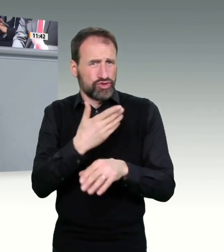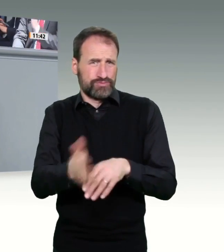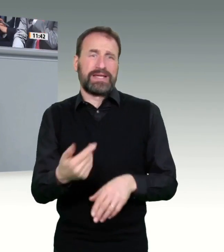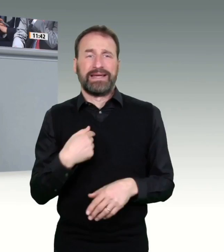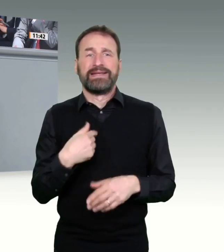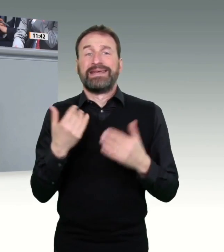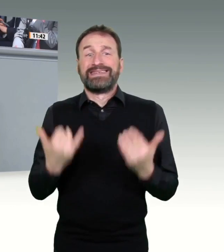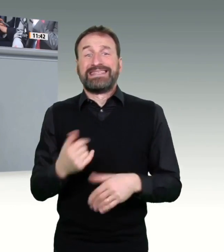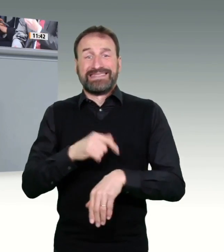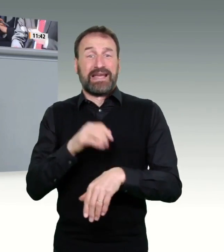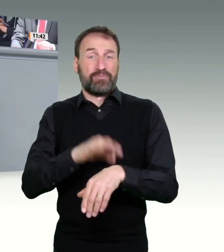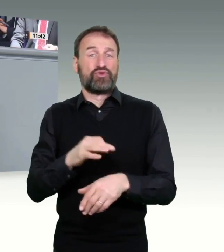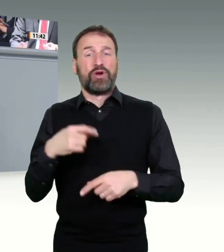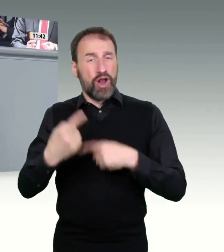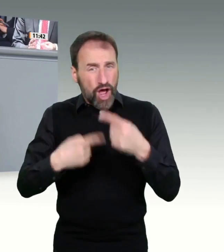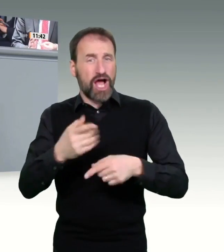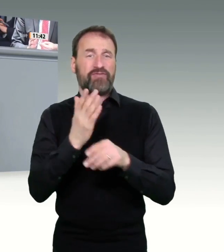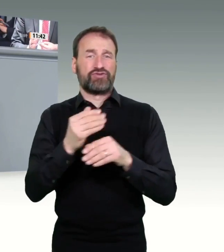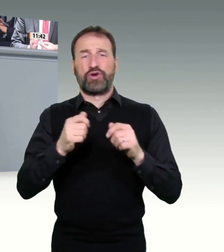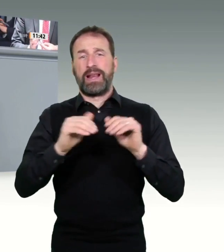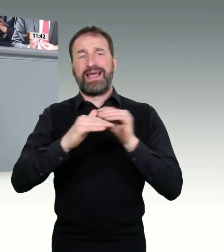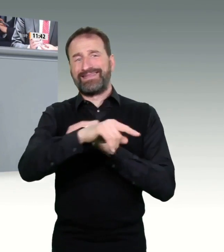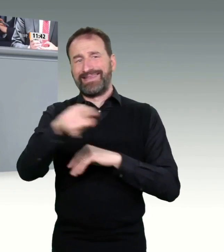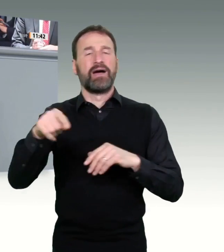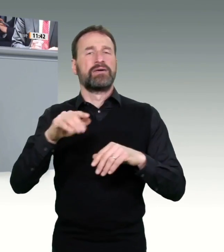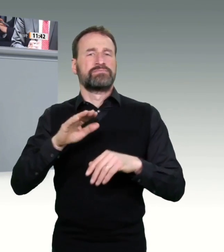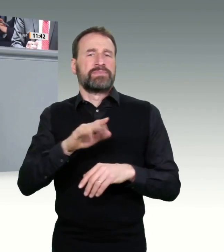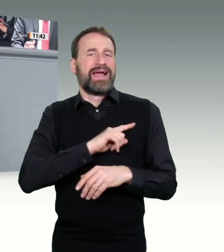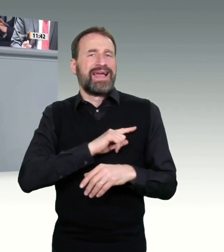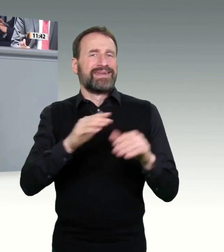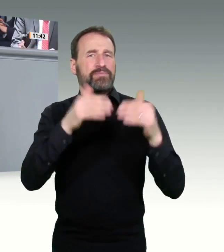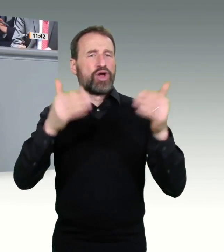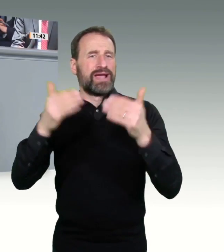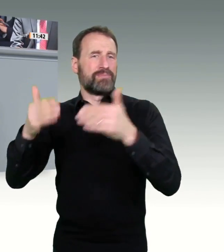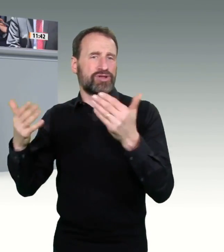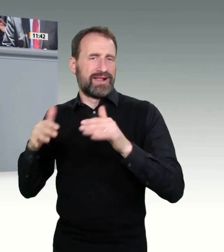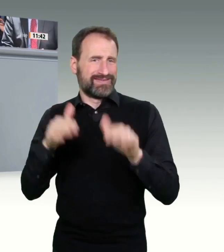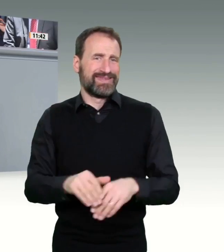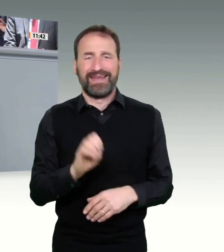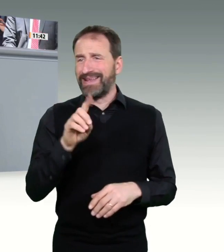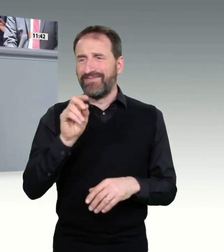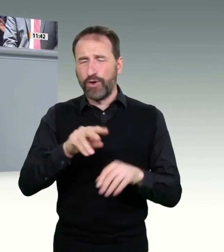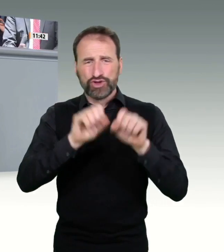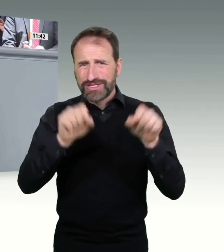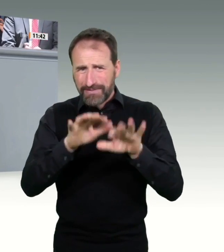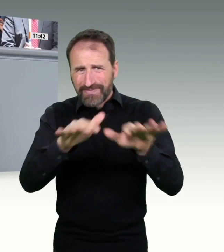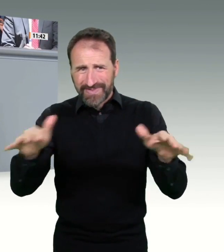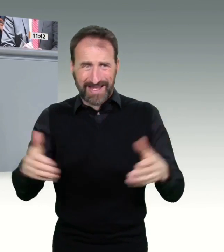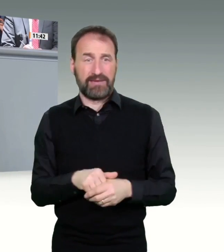aufzäumen können. Die Idee hinter Ihrem Antrag ist ja nicht grundlegend falsch. Aber wir müssen meiner Meinung